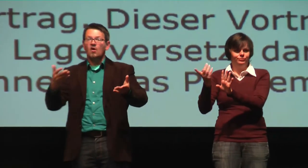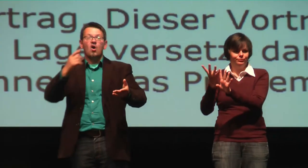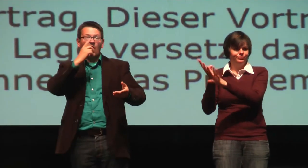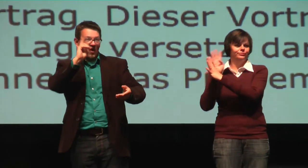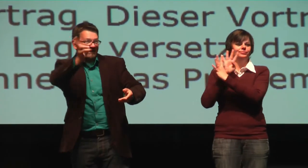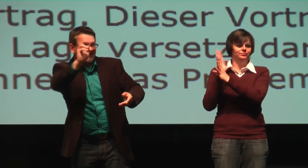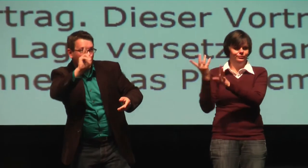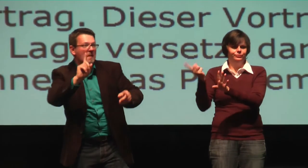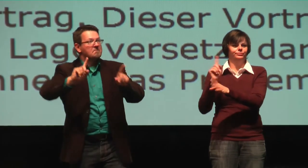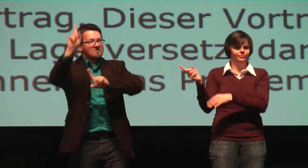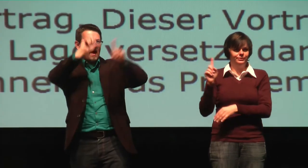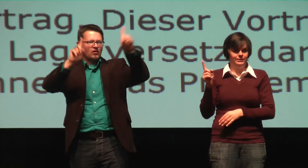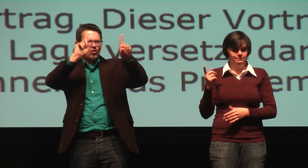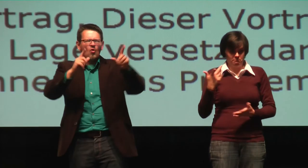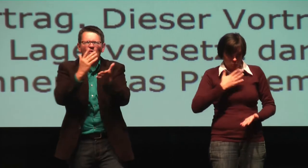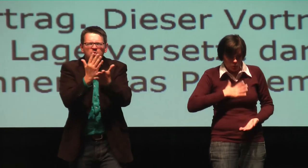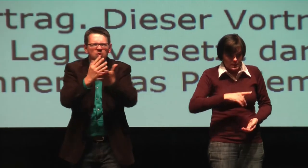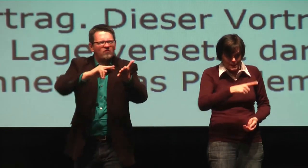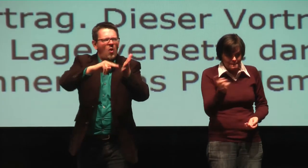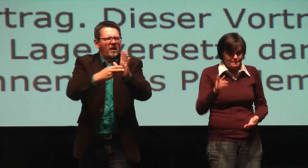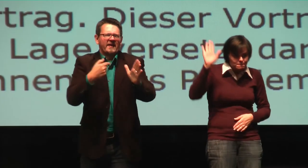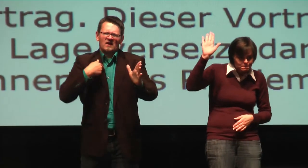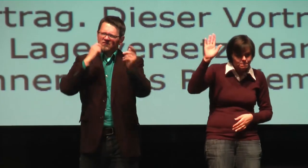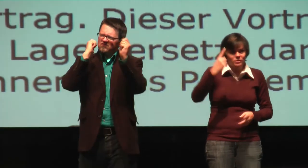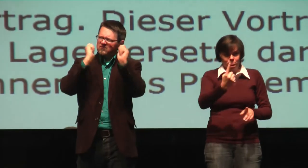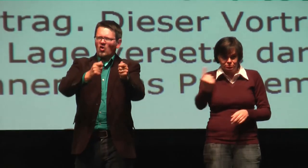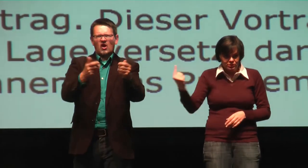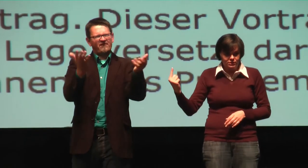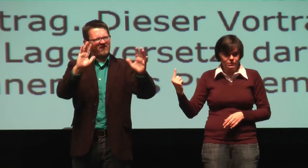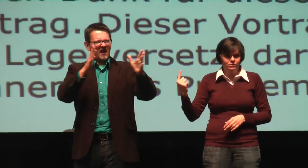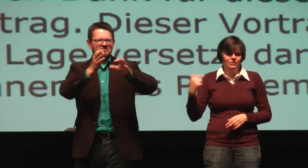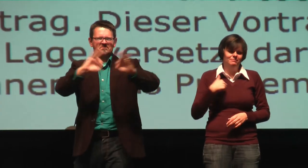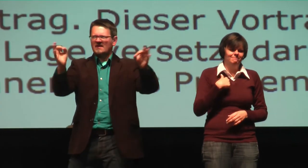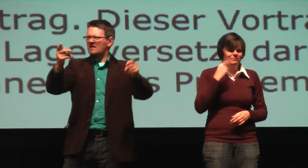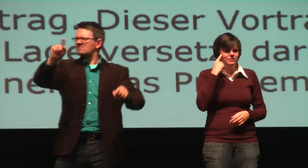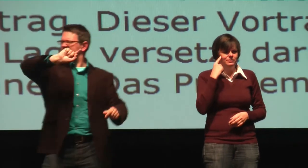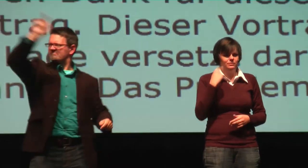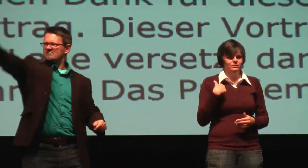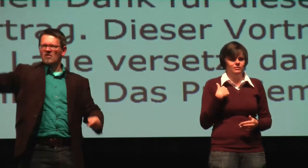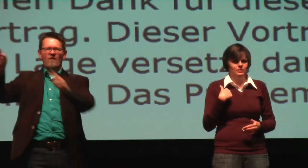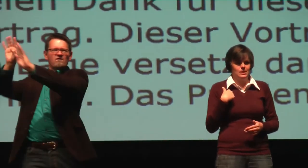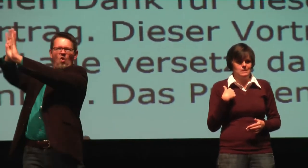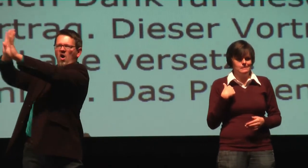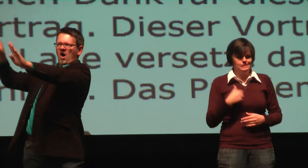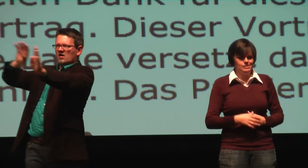ganz gut, dass hier nicht Leute die Hand hochhalten, weil wir sehen das wirklich schlecht. Sondern, dass diejenigen, die eine Frage haben, einfach sich hier vorne